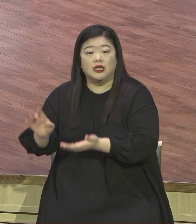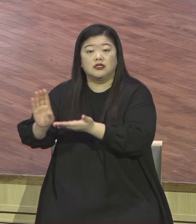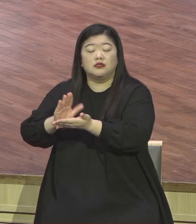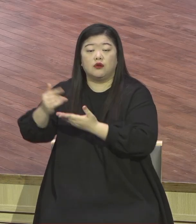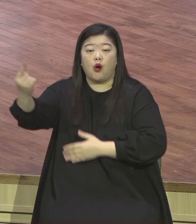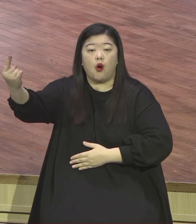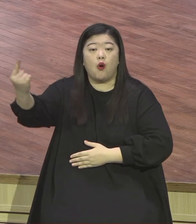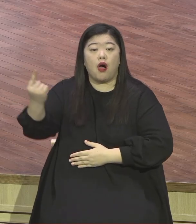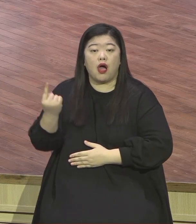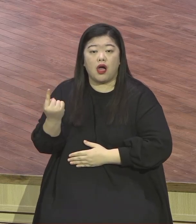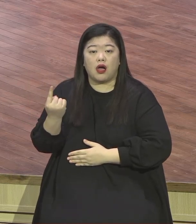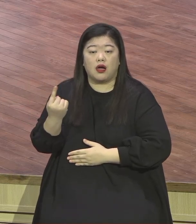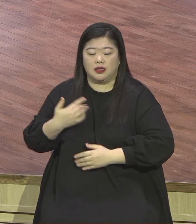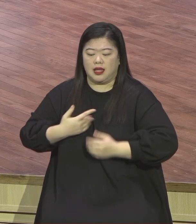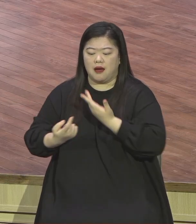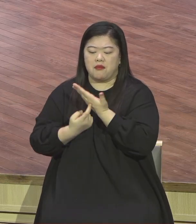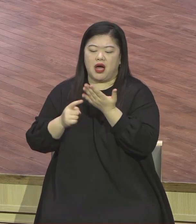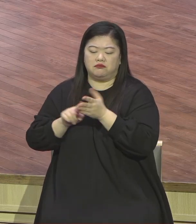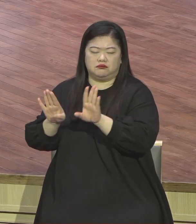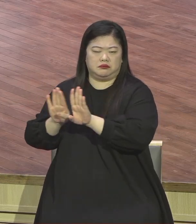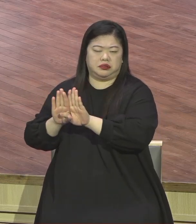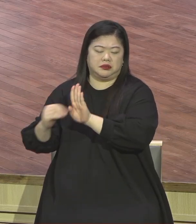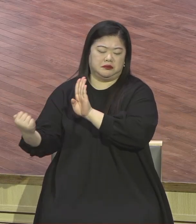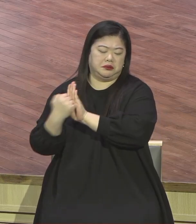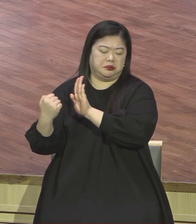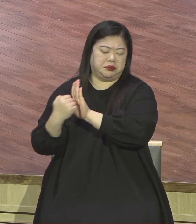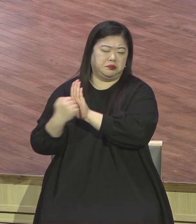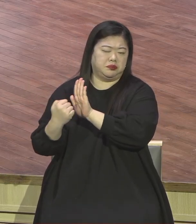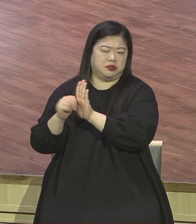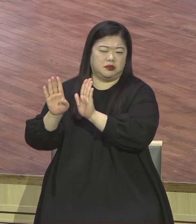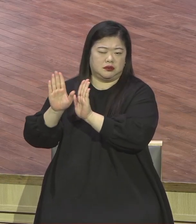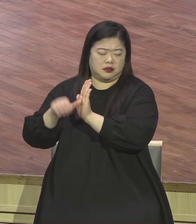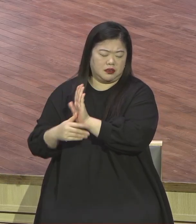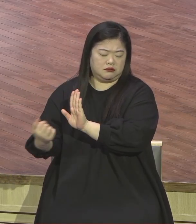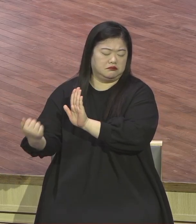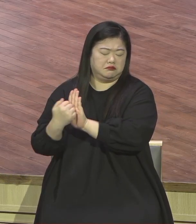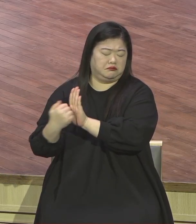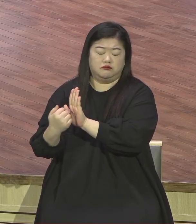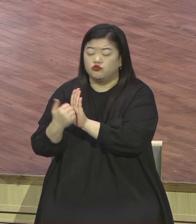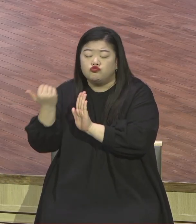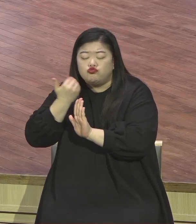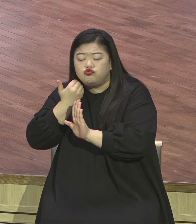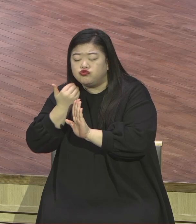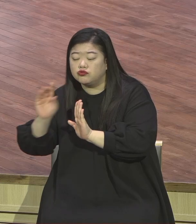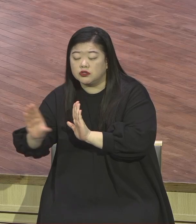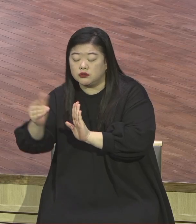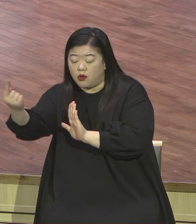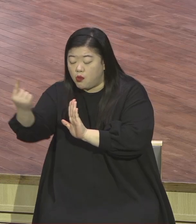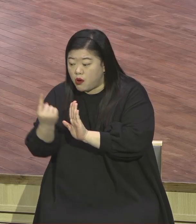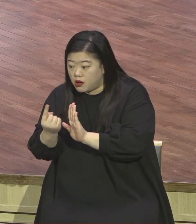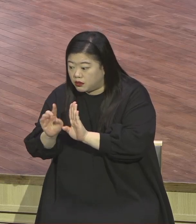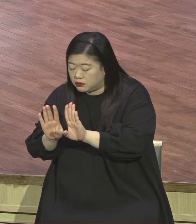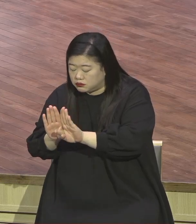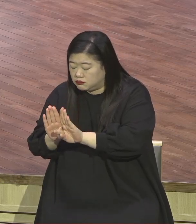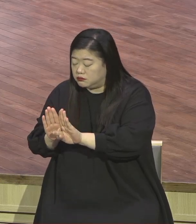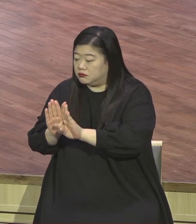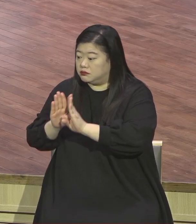열어주면 문만 열어주면 예수님 들어오시면 끝 영접하면 끝 예수 믿으면 끝 아멘